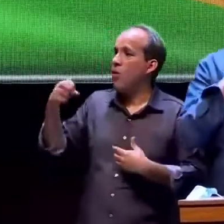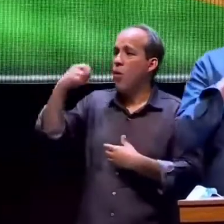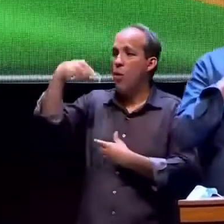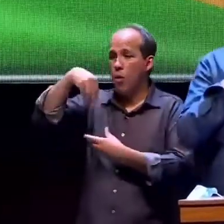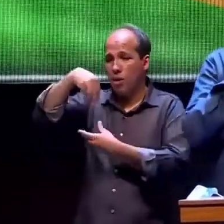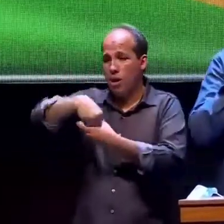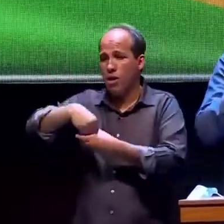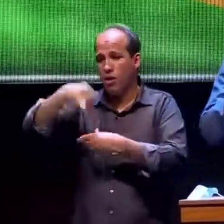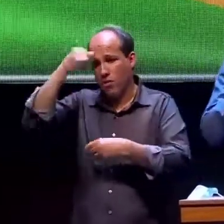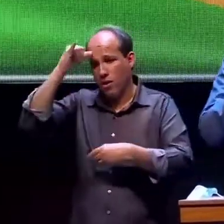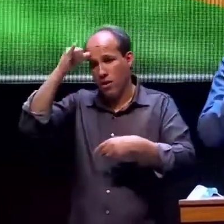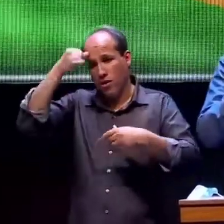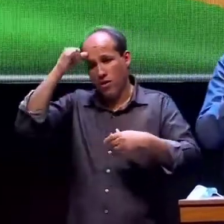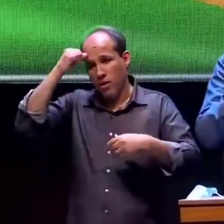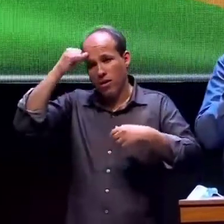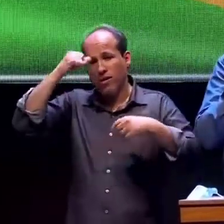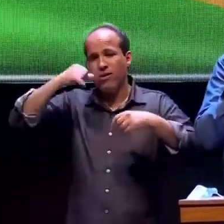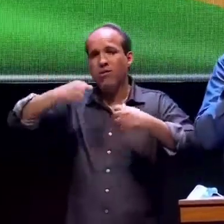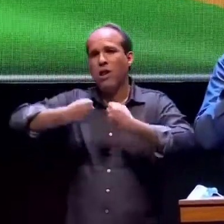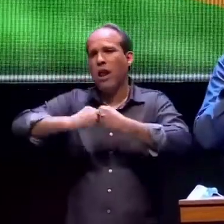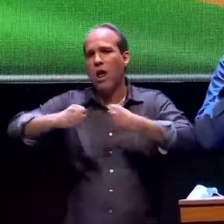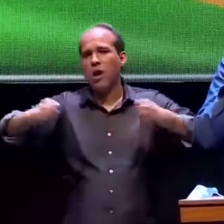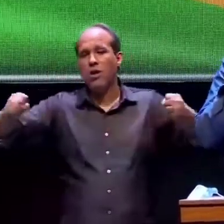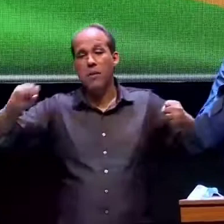fazenda é a nossa liberdade